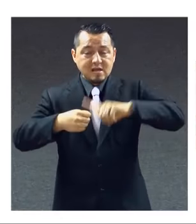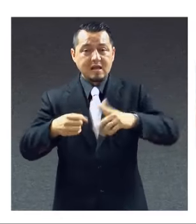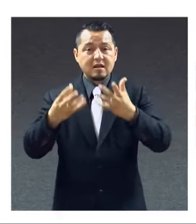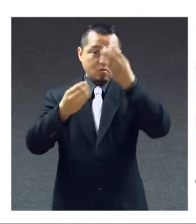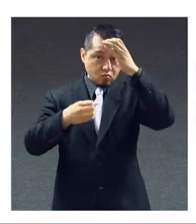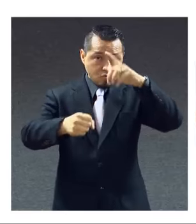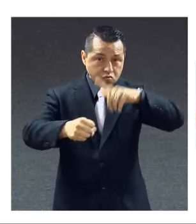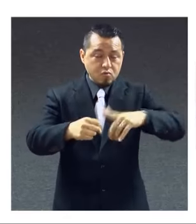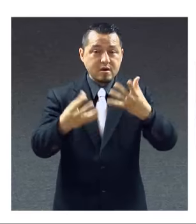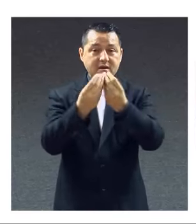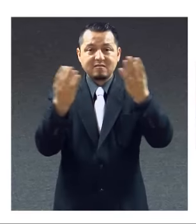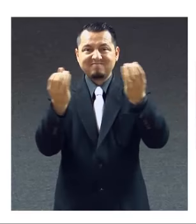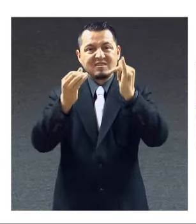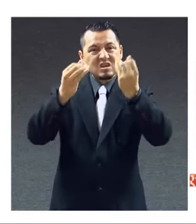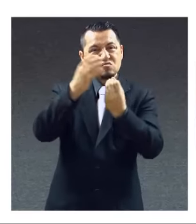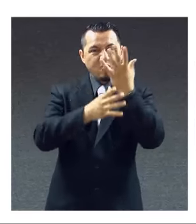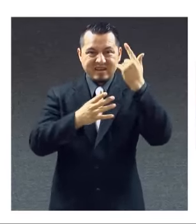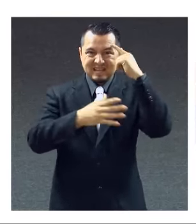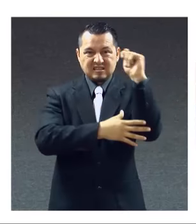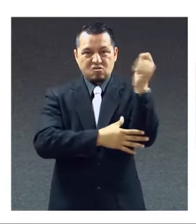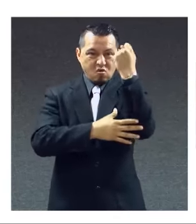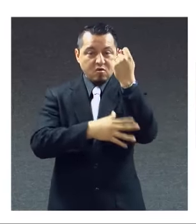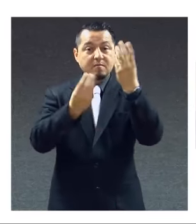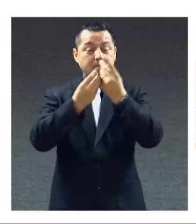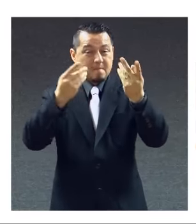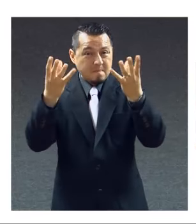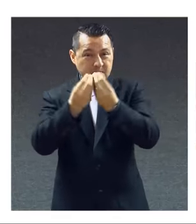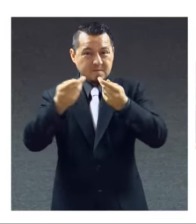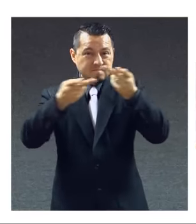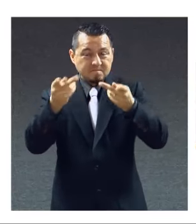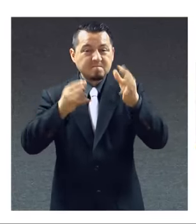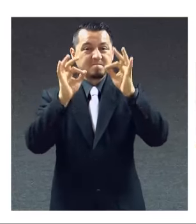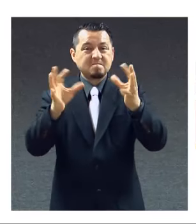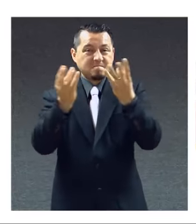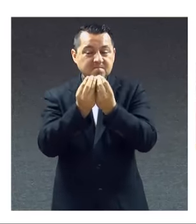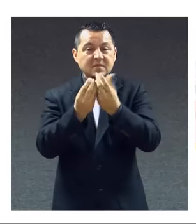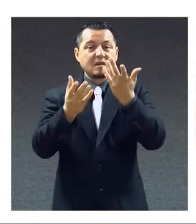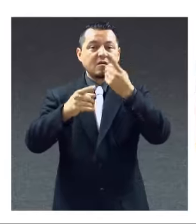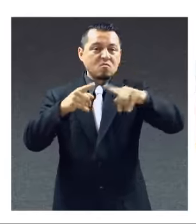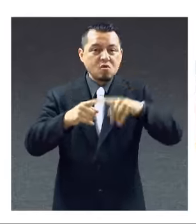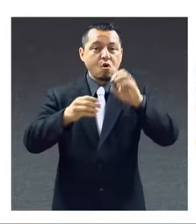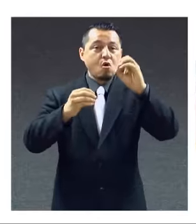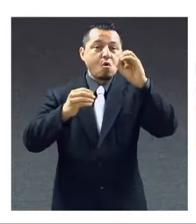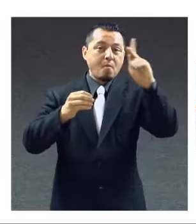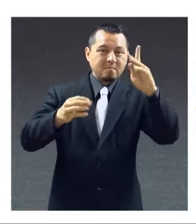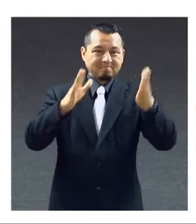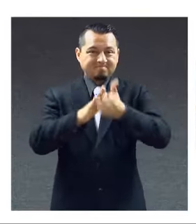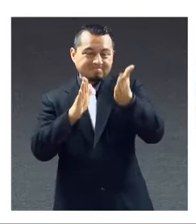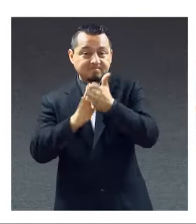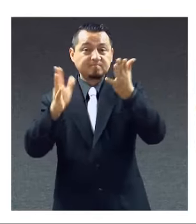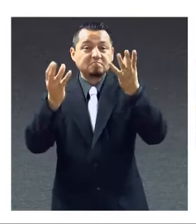Social, Cultura e Innovación, Ciencia y Tecnología, Planeación, Administración y Finanzas, Infraestructura y Obra Pública,